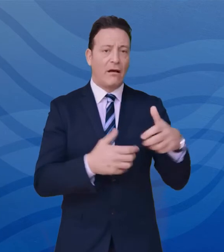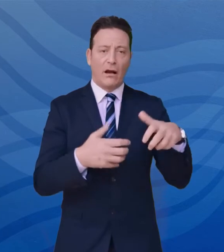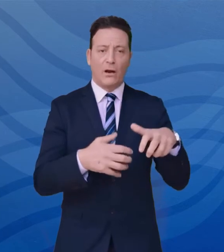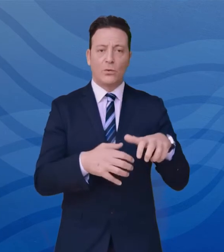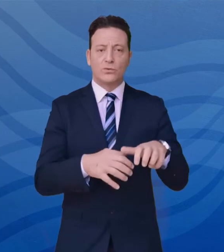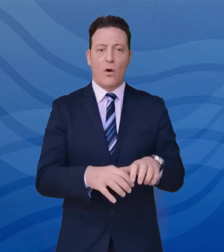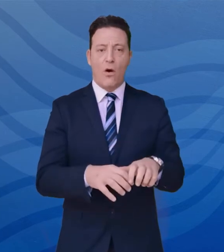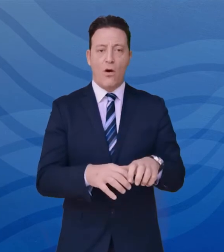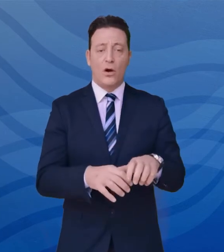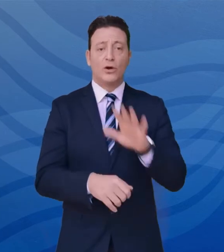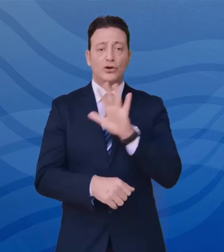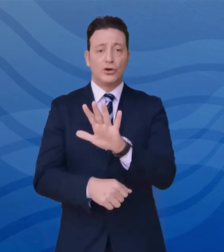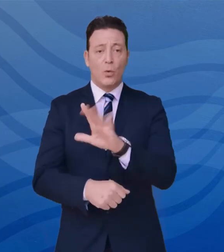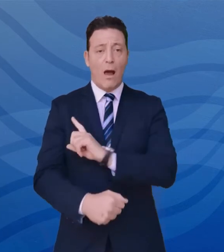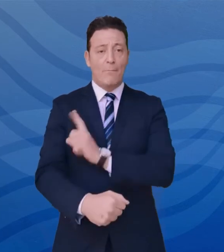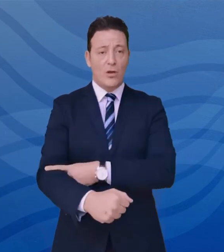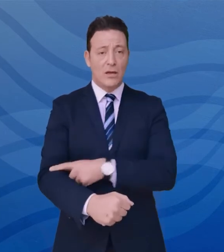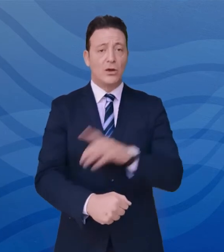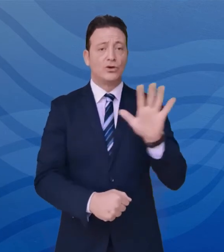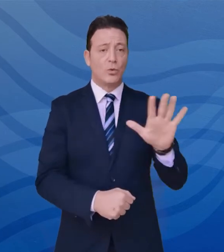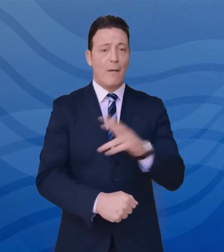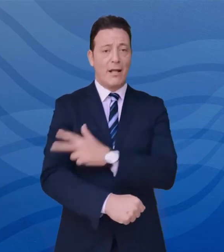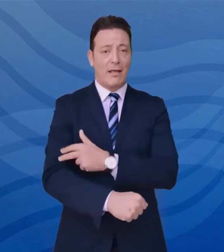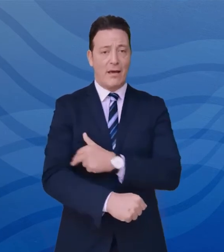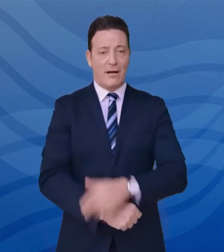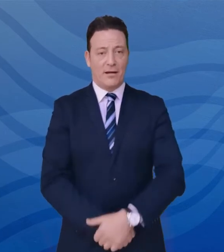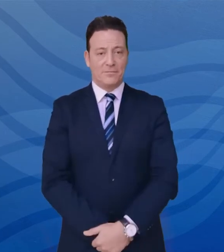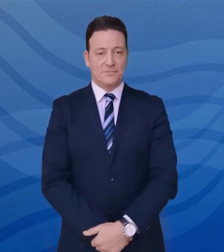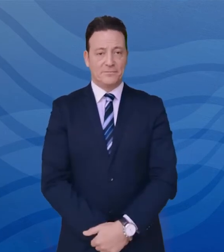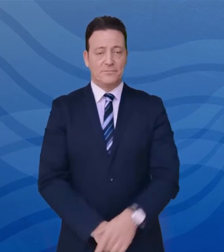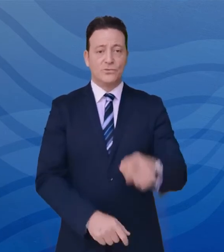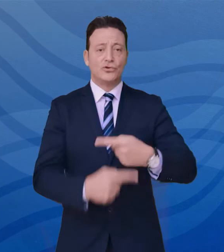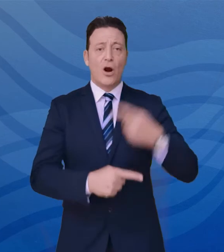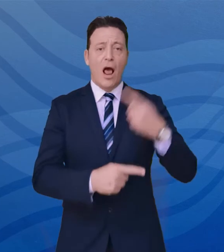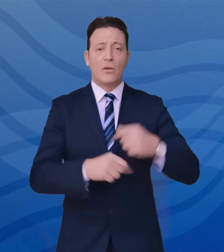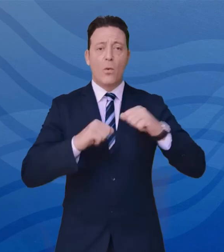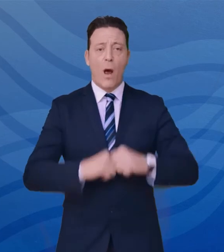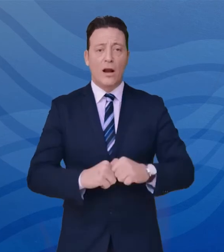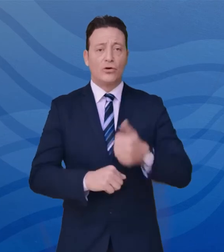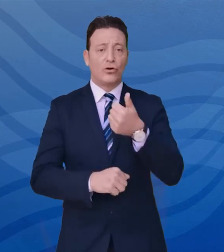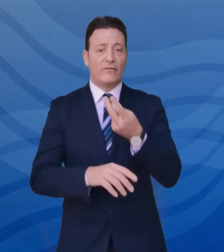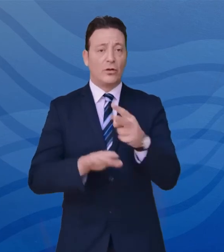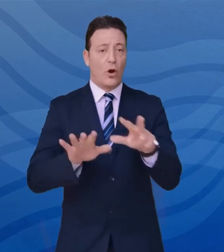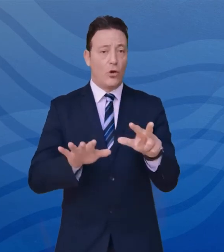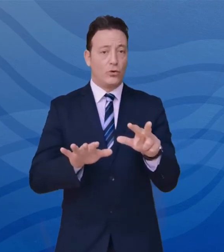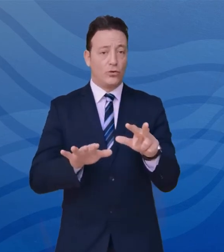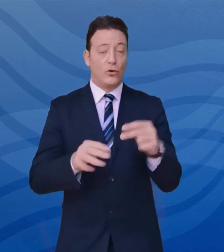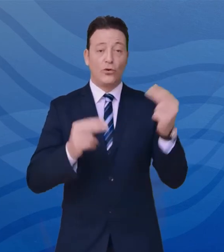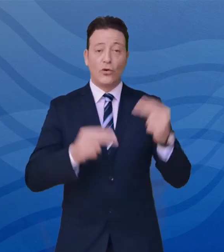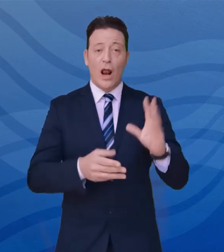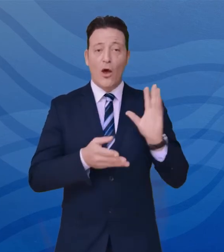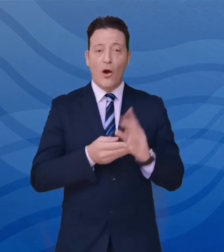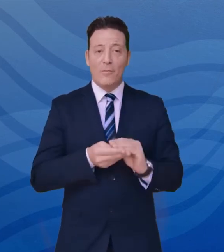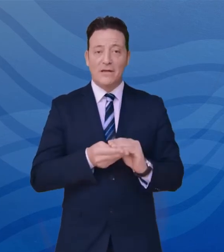rispettivamente 5 pazienti a Potenza e 5 a Matera. I guariti della giornata sono 128, per un totale complessivo